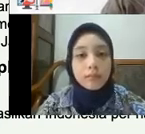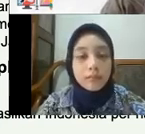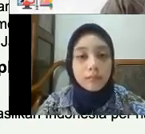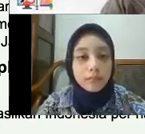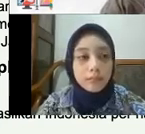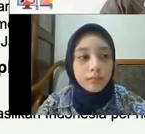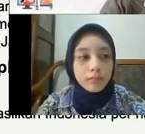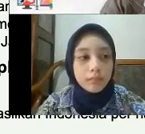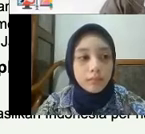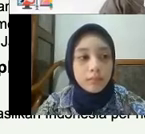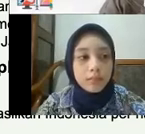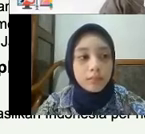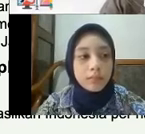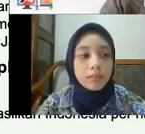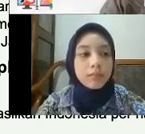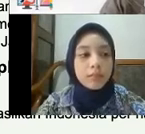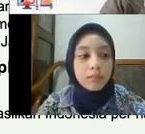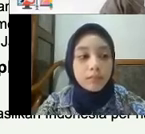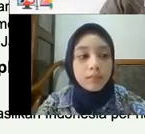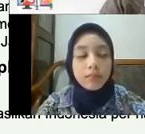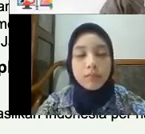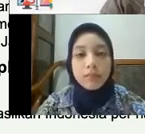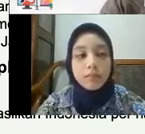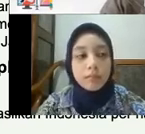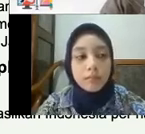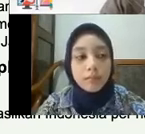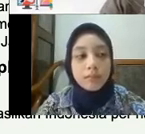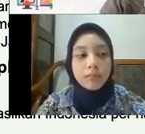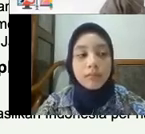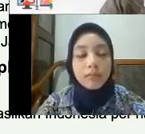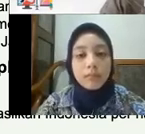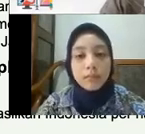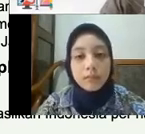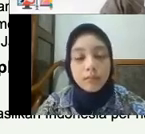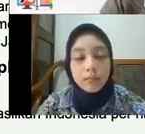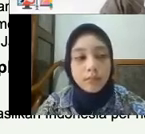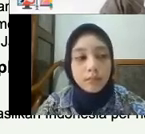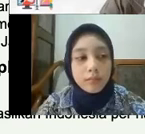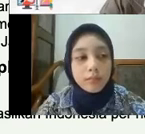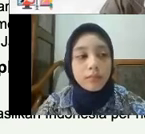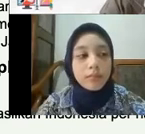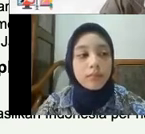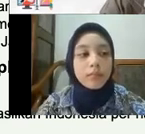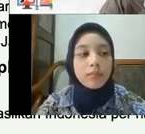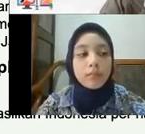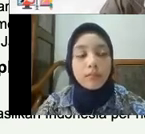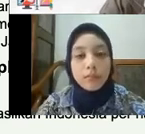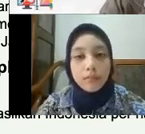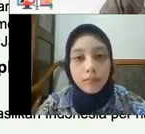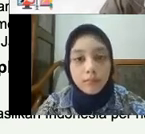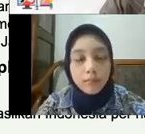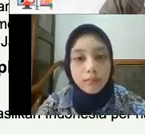bagaimana kegiatan-kegiatan yang bersifat sirkuler ekonomi Mau nggak mau, ready or not, harus sudah